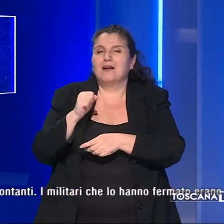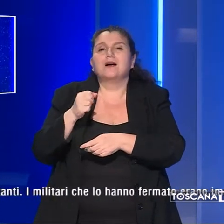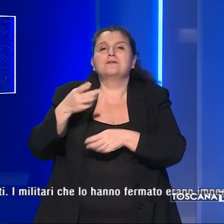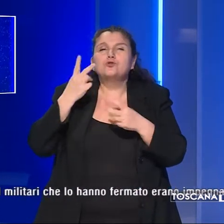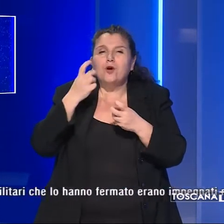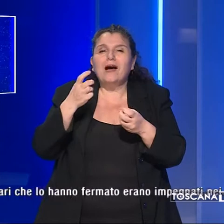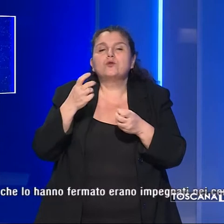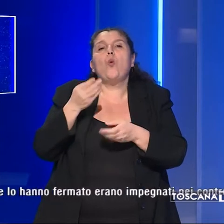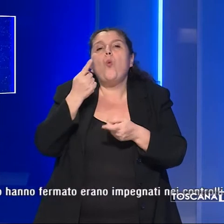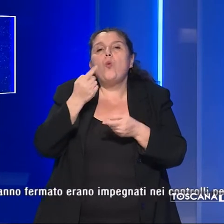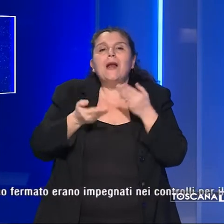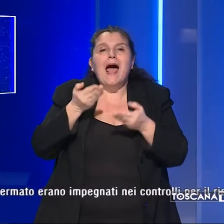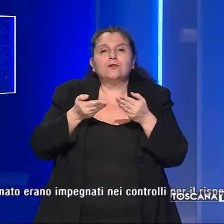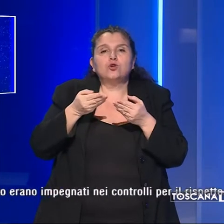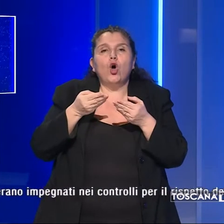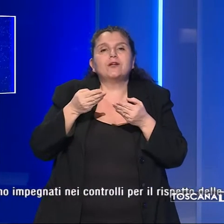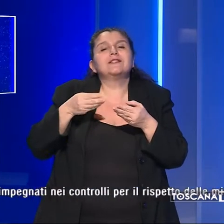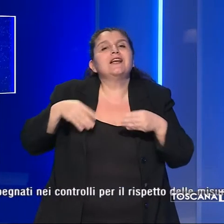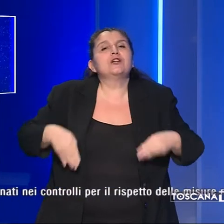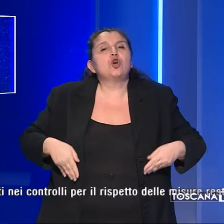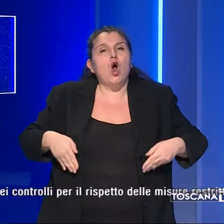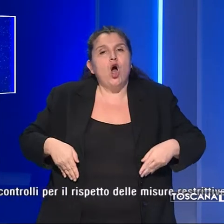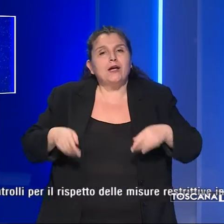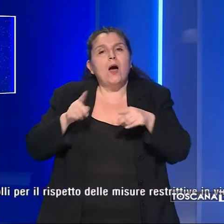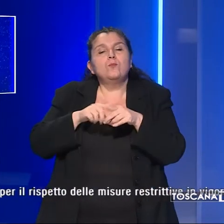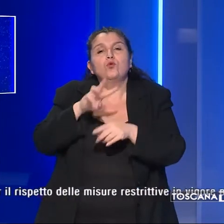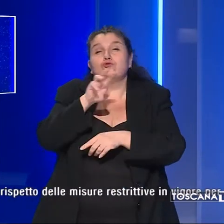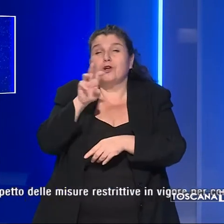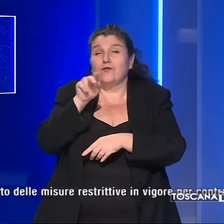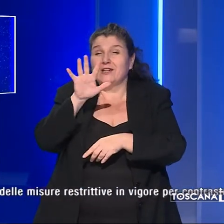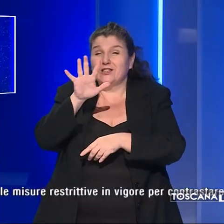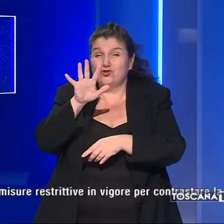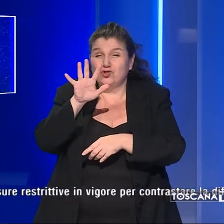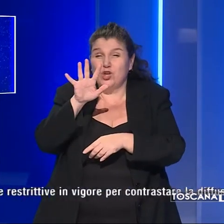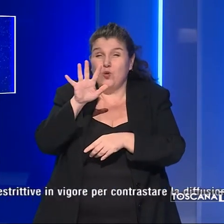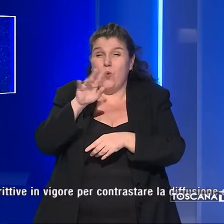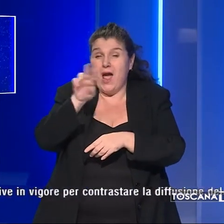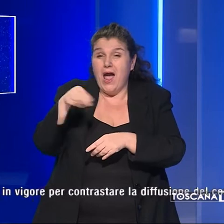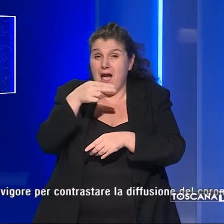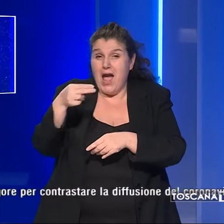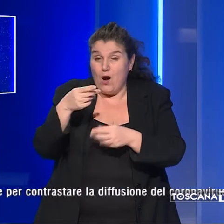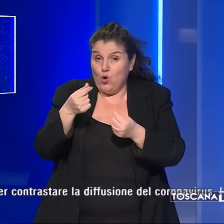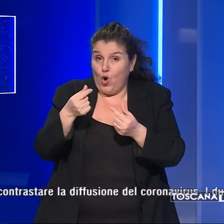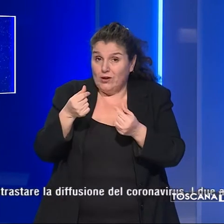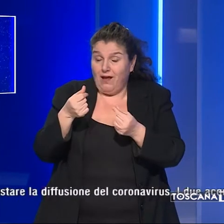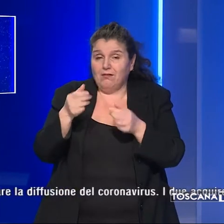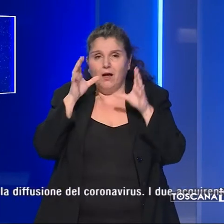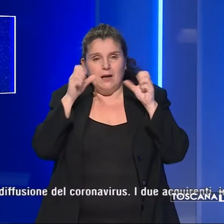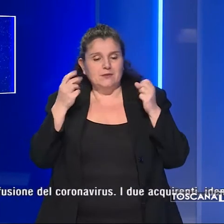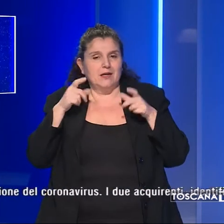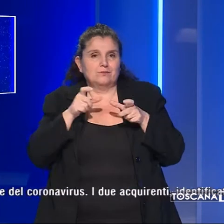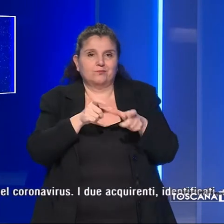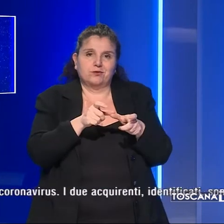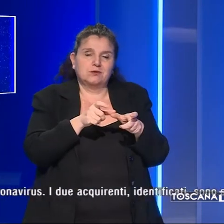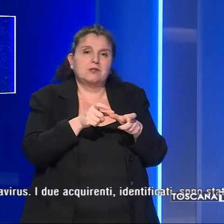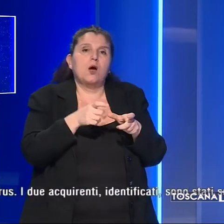etto di droga e di 225 euro in contanti. I militari che lo hanno fermato erano